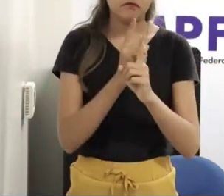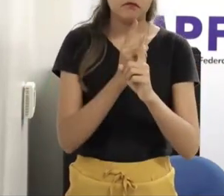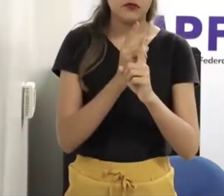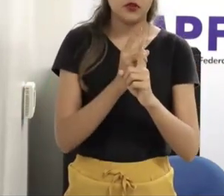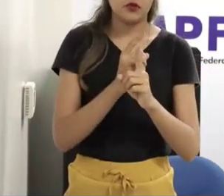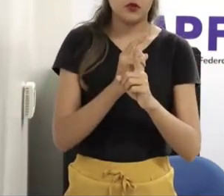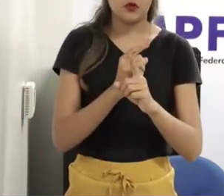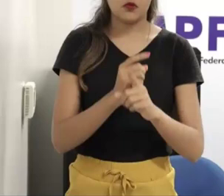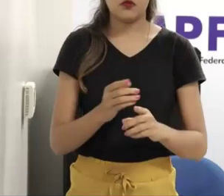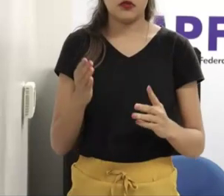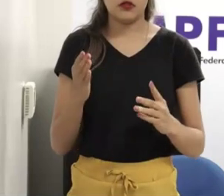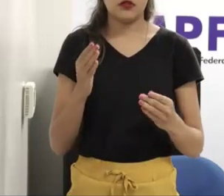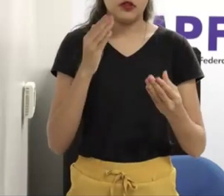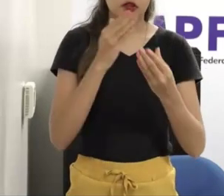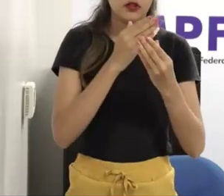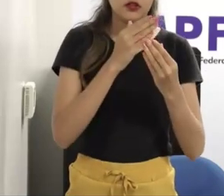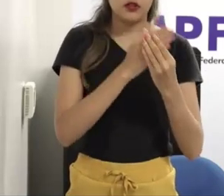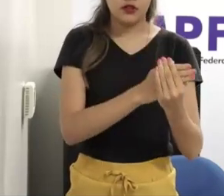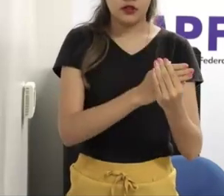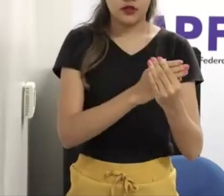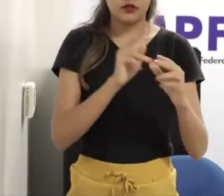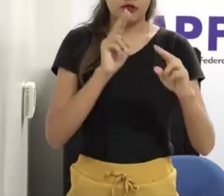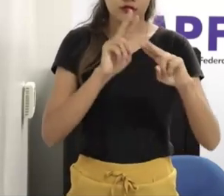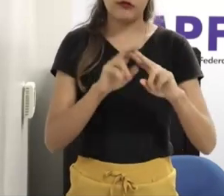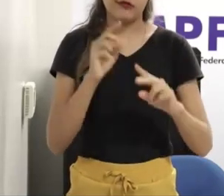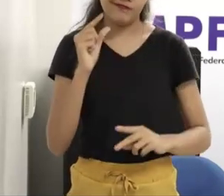Outro aspecto também que eu achei interessante, que eu fui pesquisar,